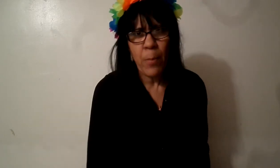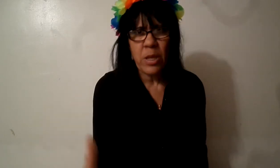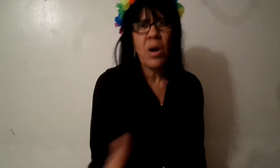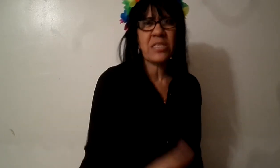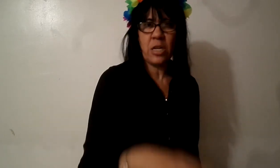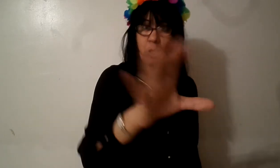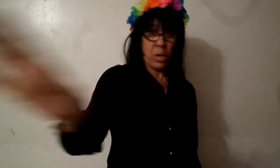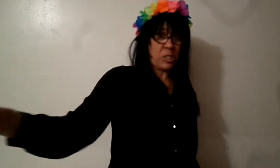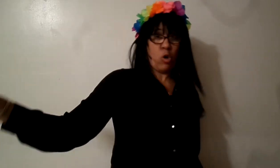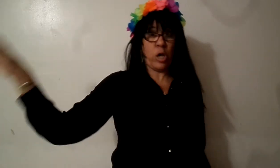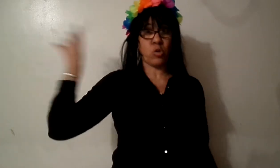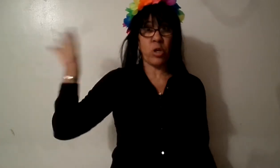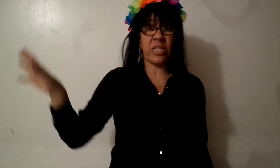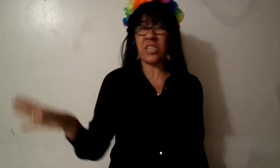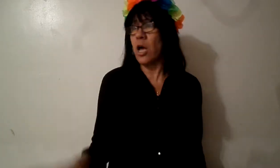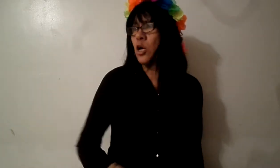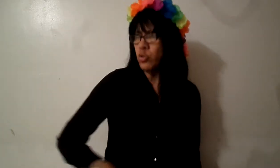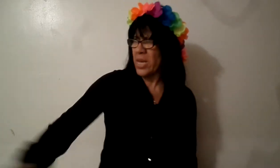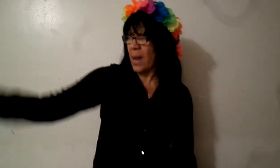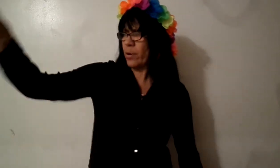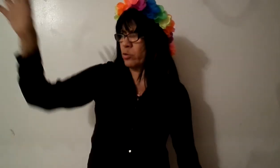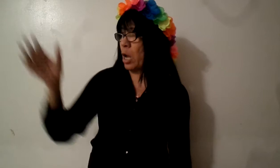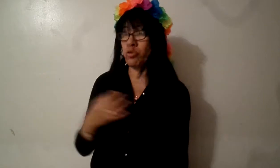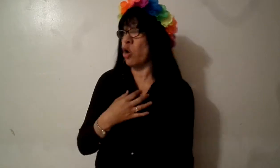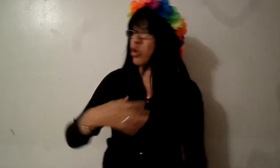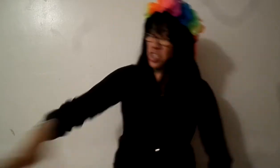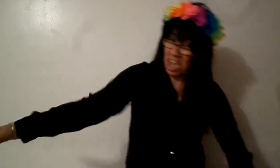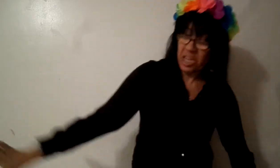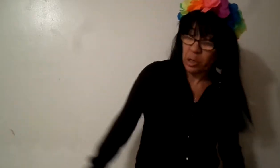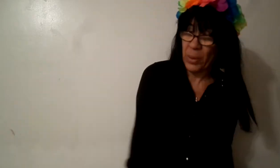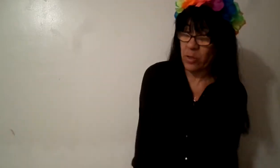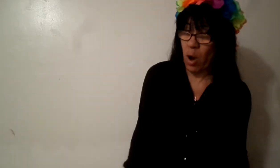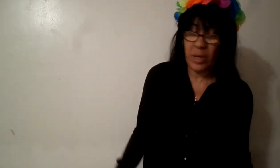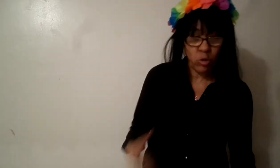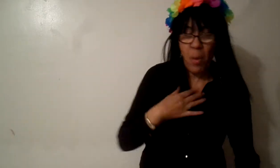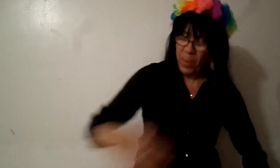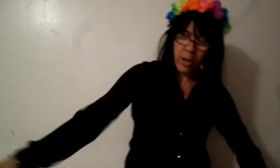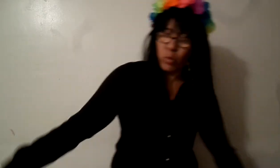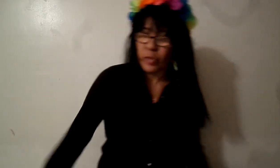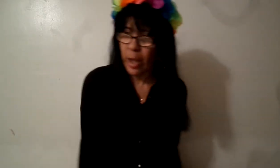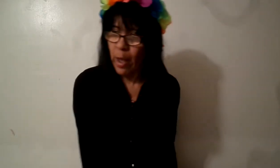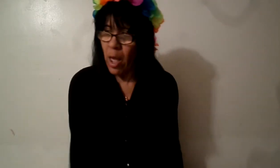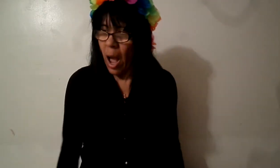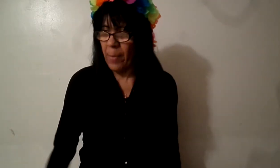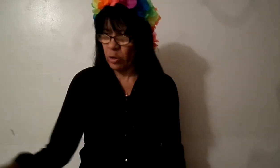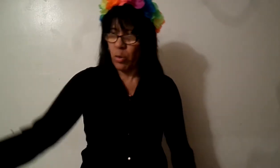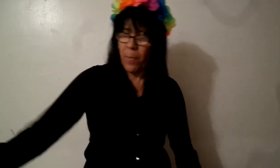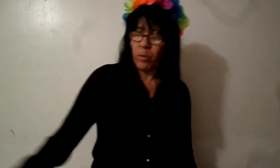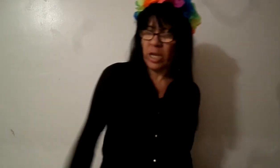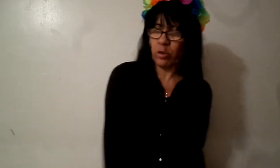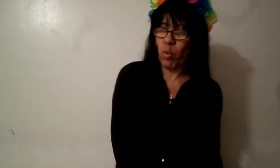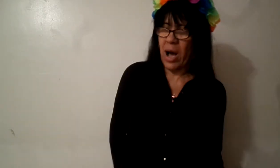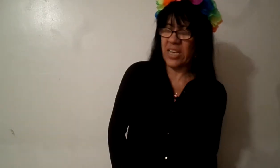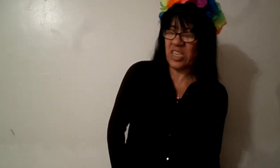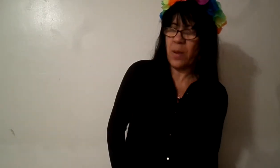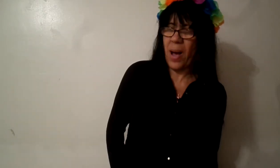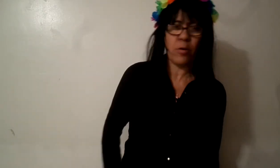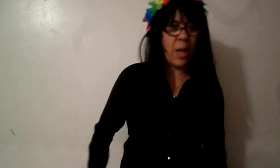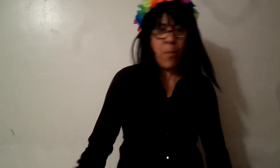podemos hacer? y ve así o Jesús le dice mira yo no sé Pedro a mí tú no me preguntes a mí tú no me preguntes qué tú vas a hacer Pablo tampoco